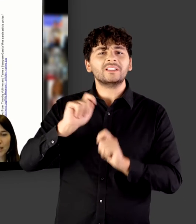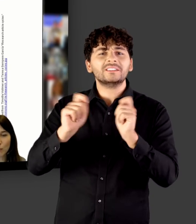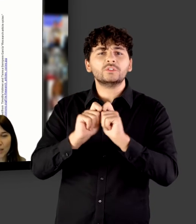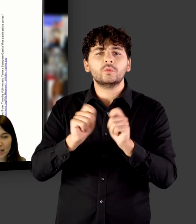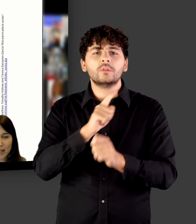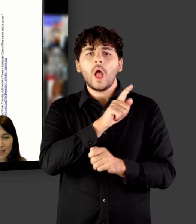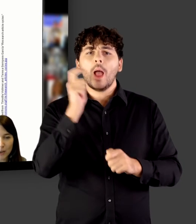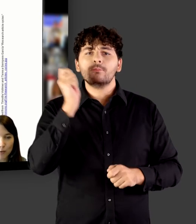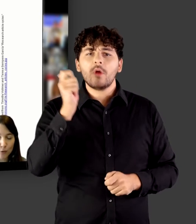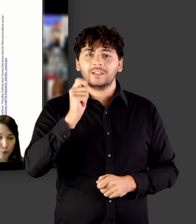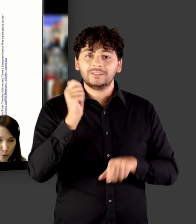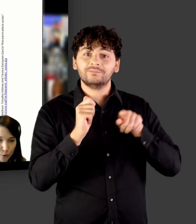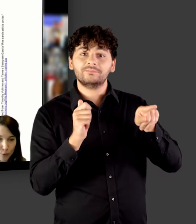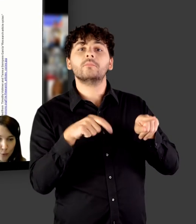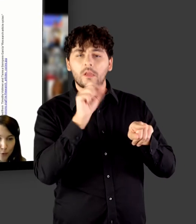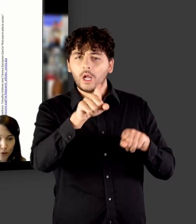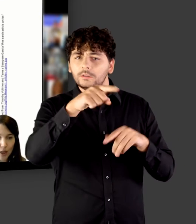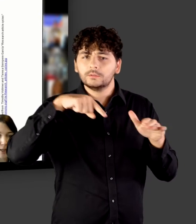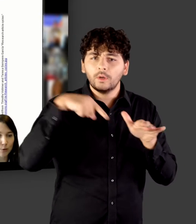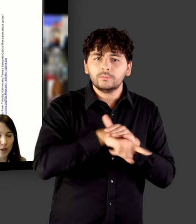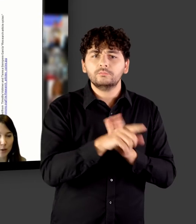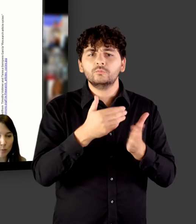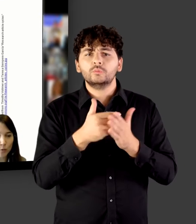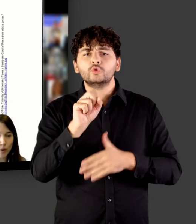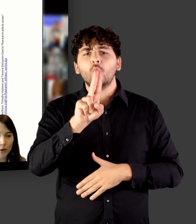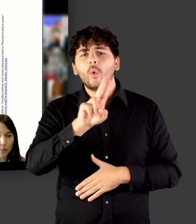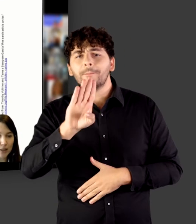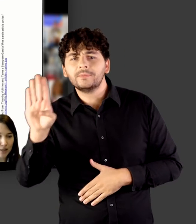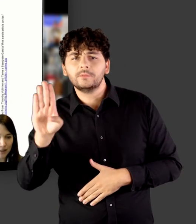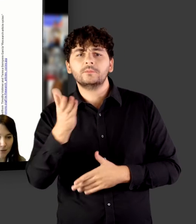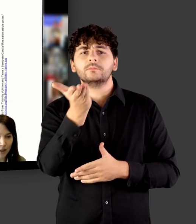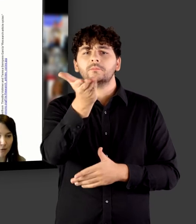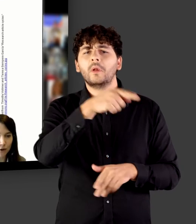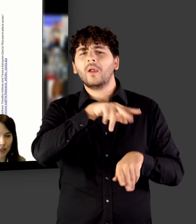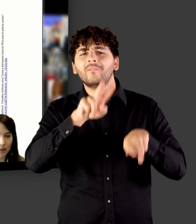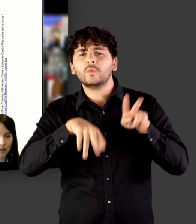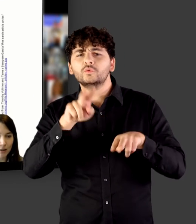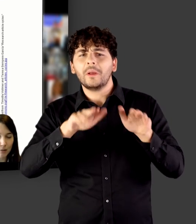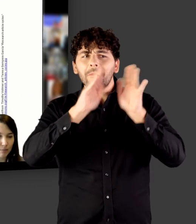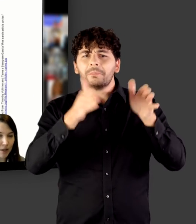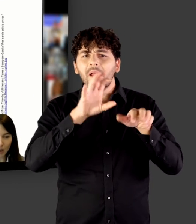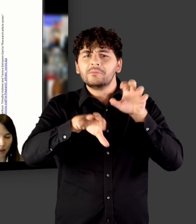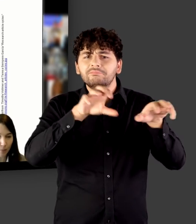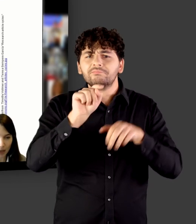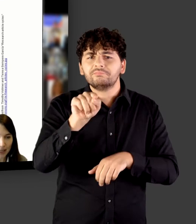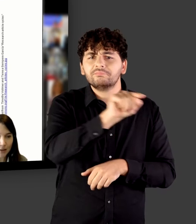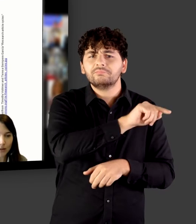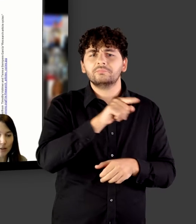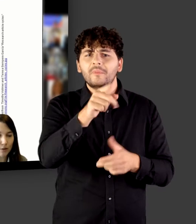Abonnenten der Zeitschriften sofort zur Verfügung. Also an der Sub zum Beispiel lizenzieren wir ja verschiedene Pakete und